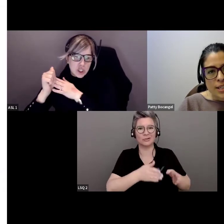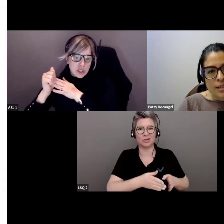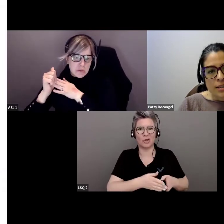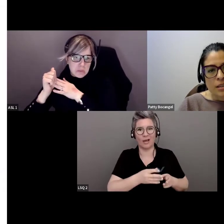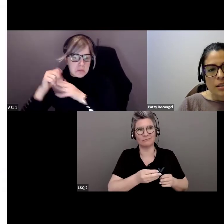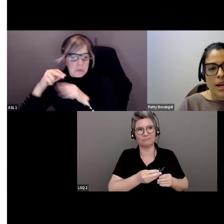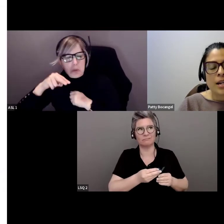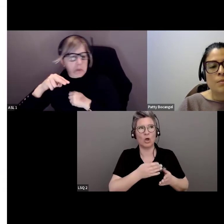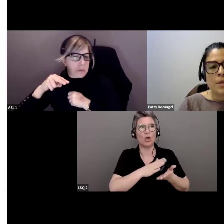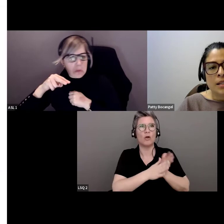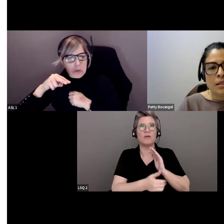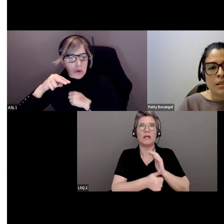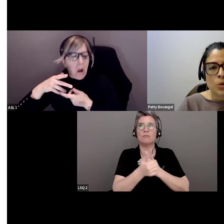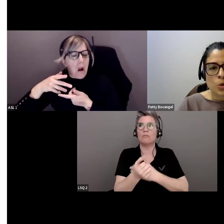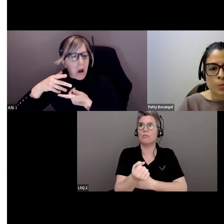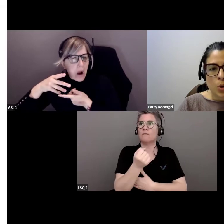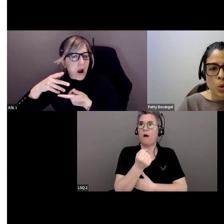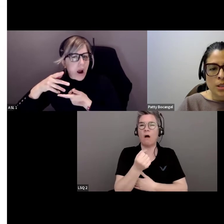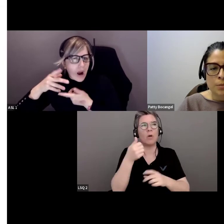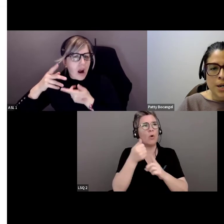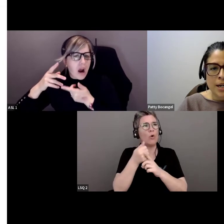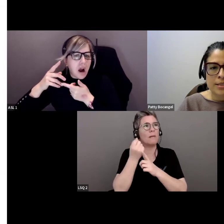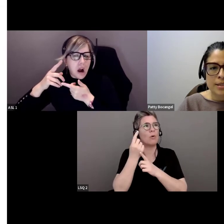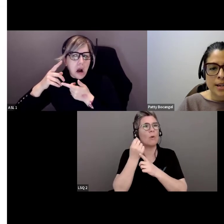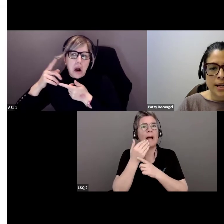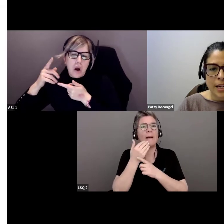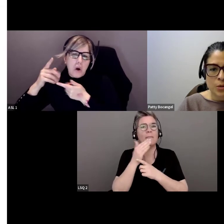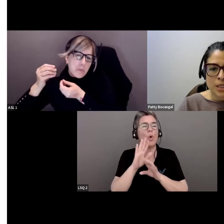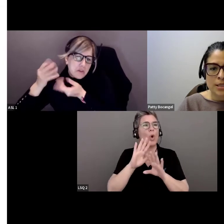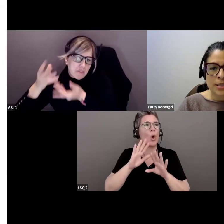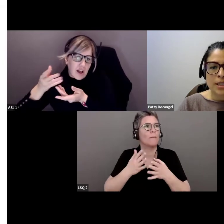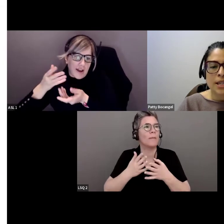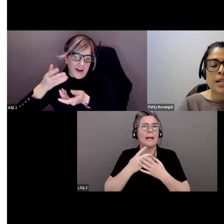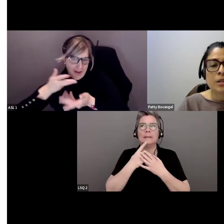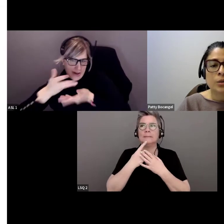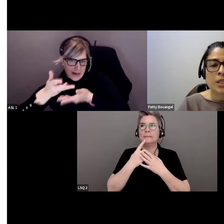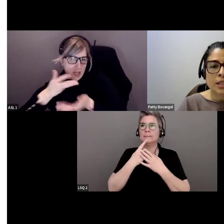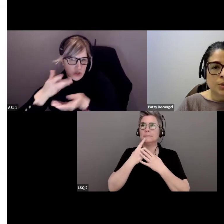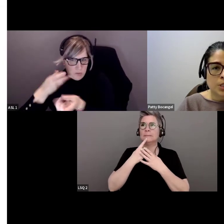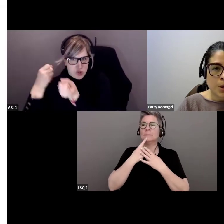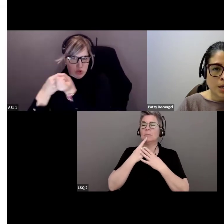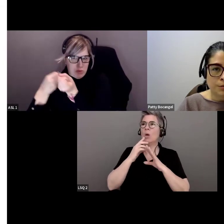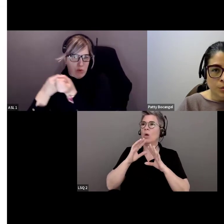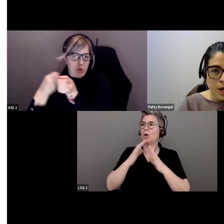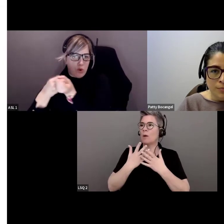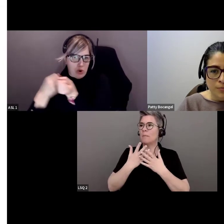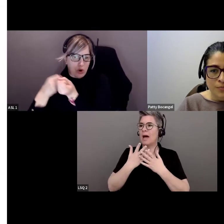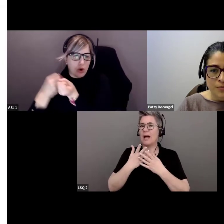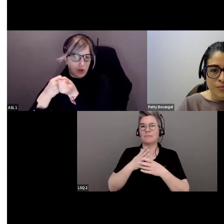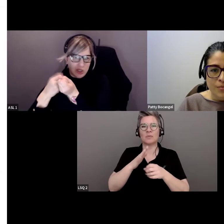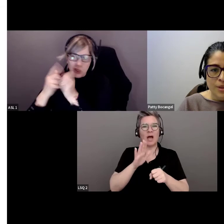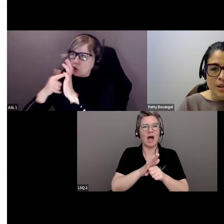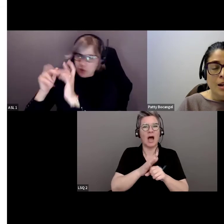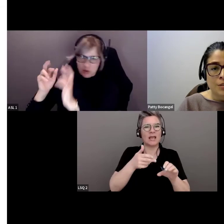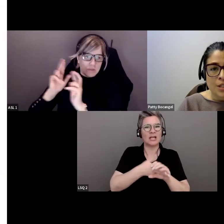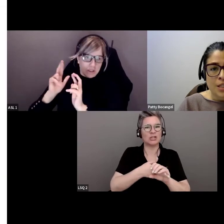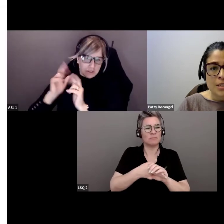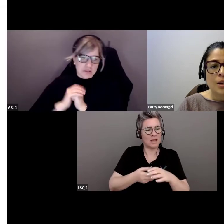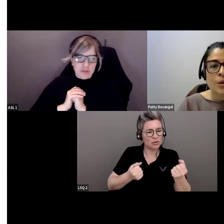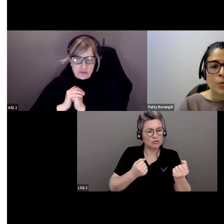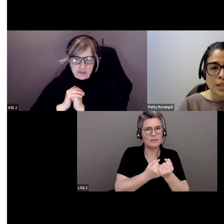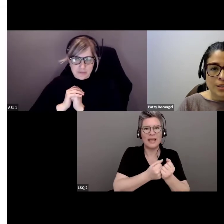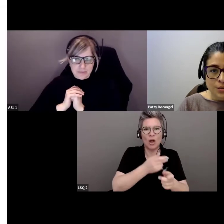qu'ils comprennent mieux comment soutenir l'engagement d'une manière